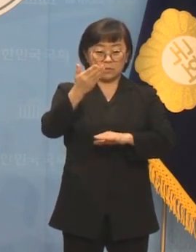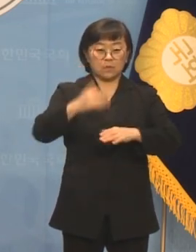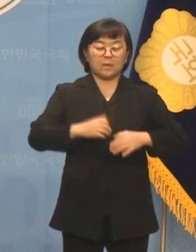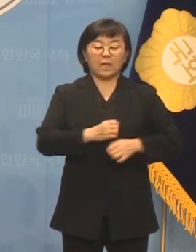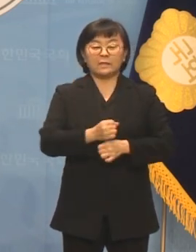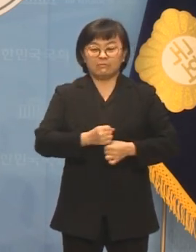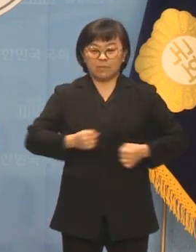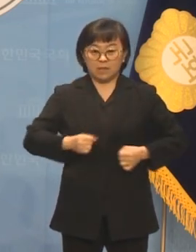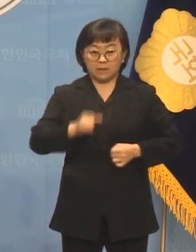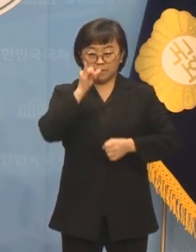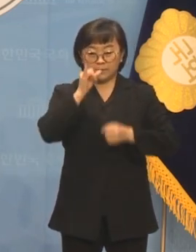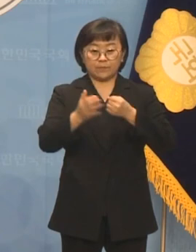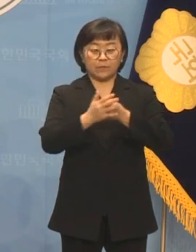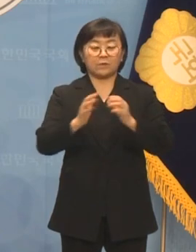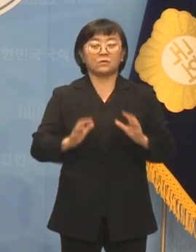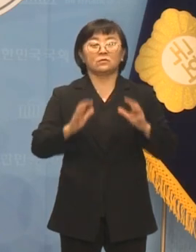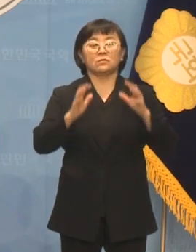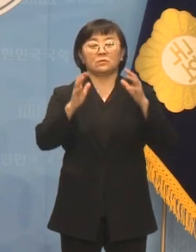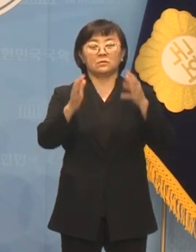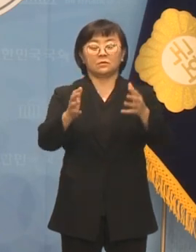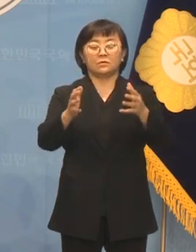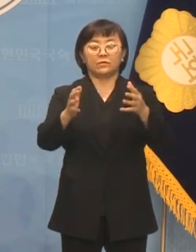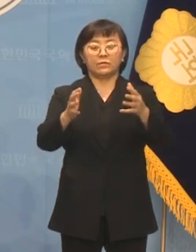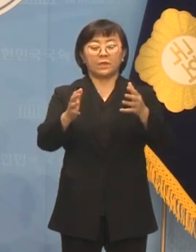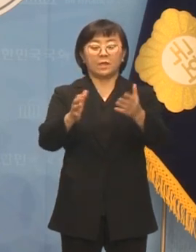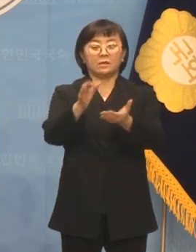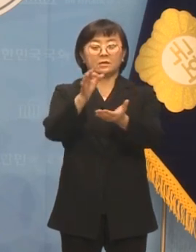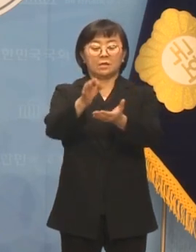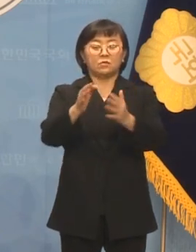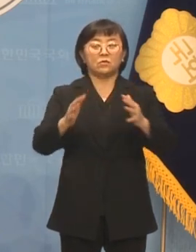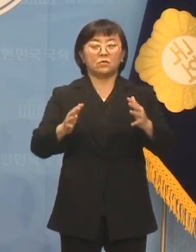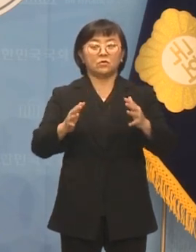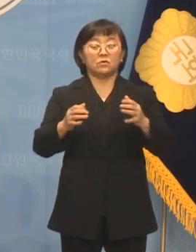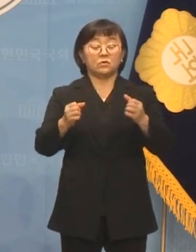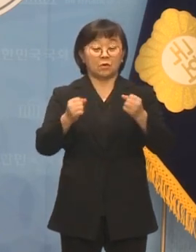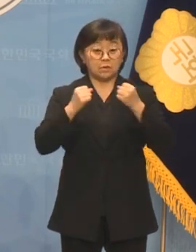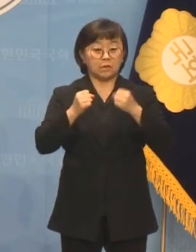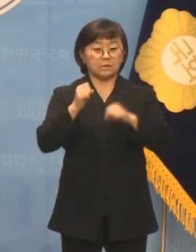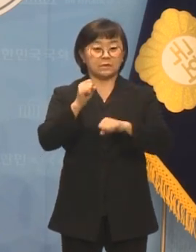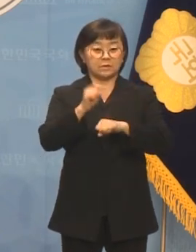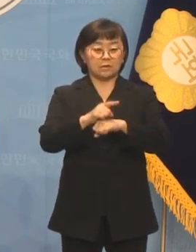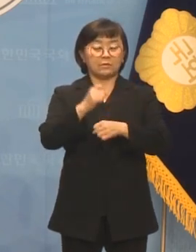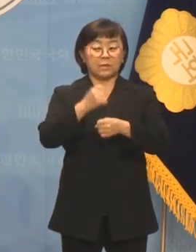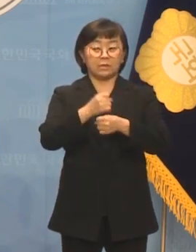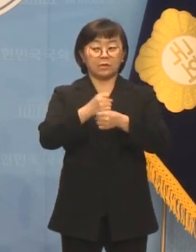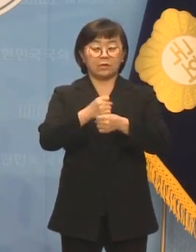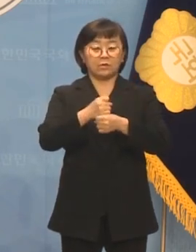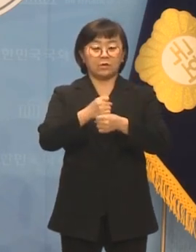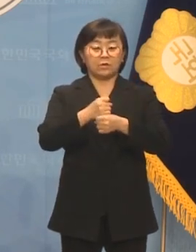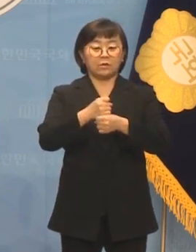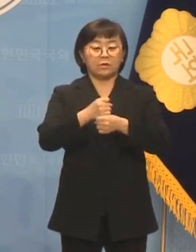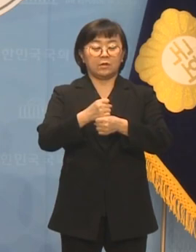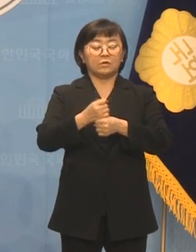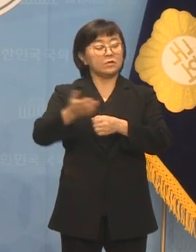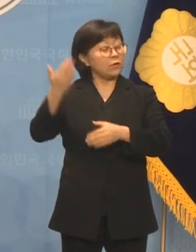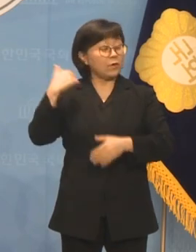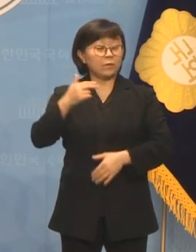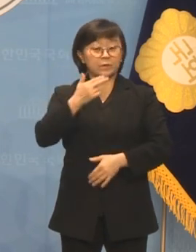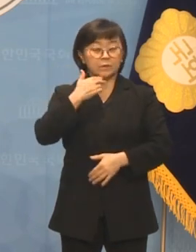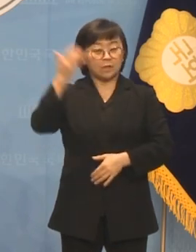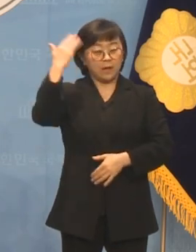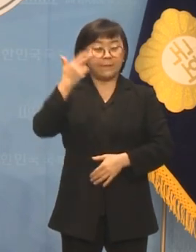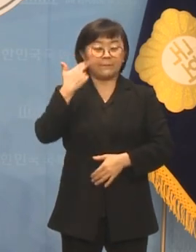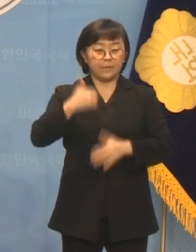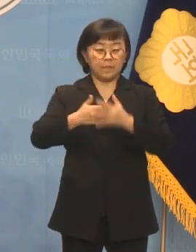졸라매 국가의 재무건전성을 새로이 하는 한편 유래가 없는 한미